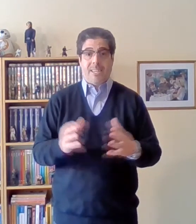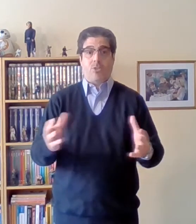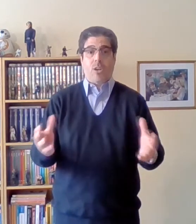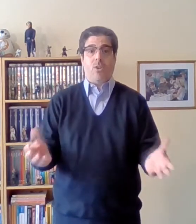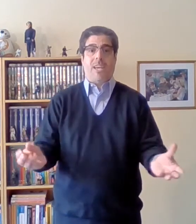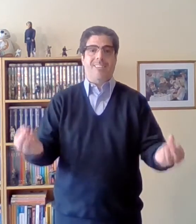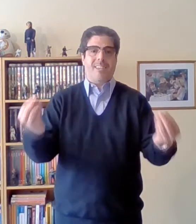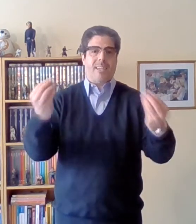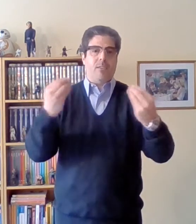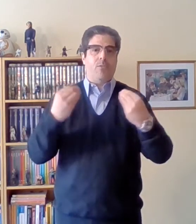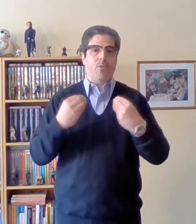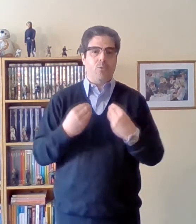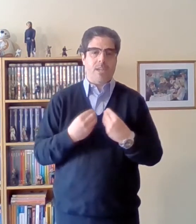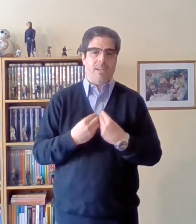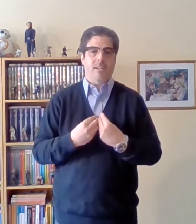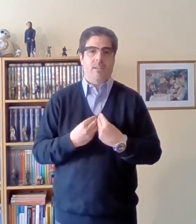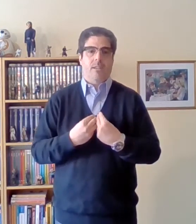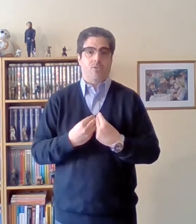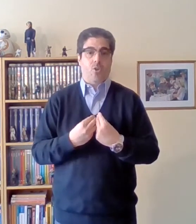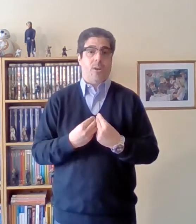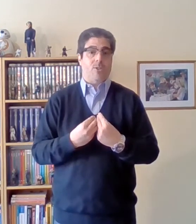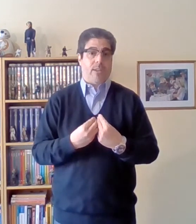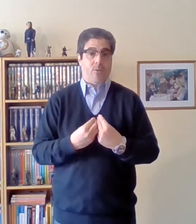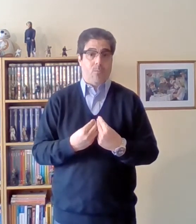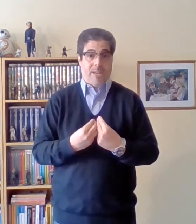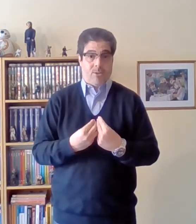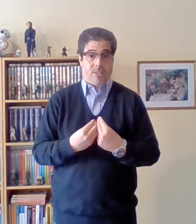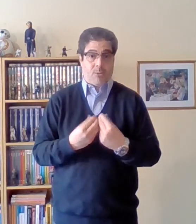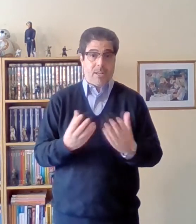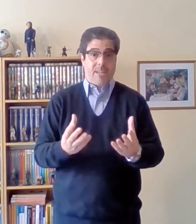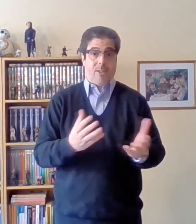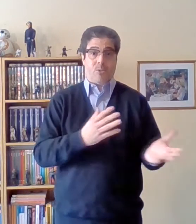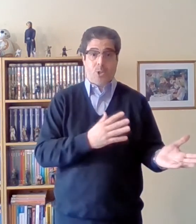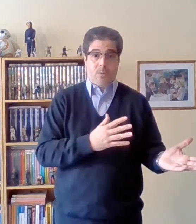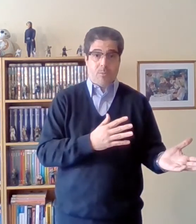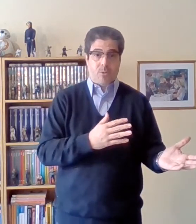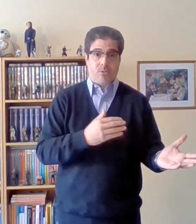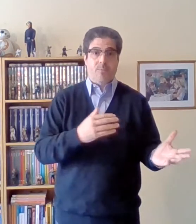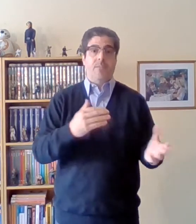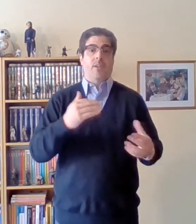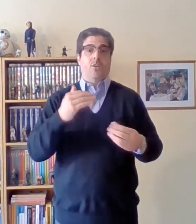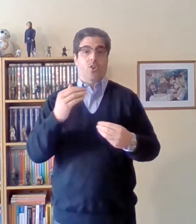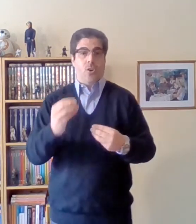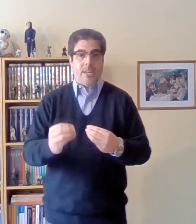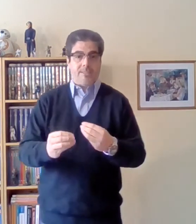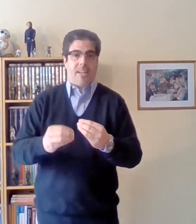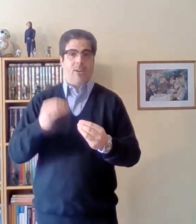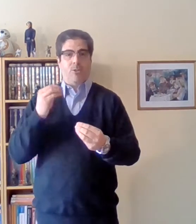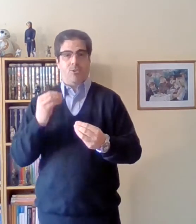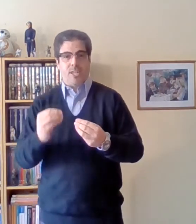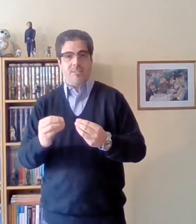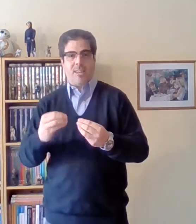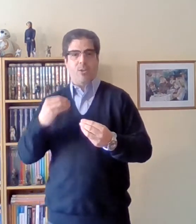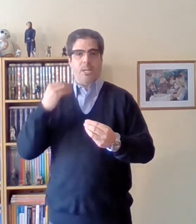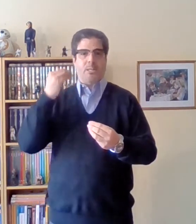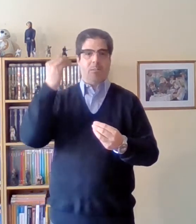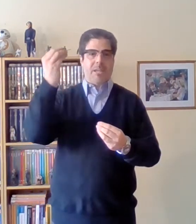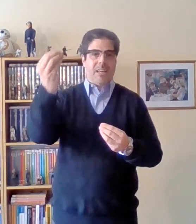esto es lo que hace que influya sobre los seres humanos. ¿Se acuerdan que nosotros vimos? No es la conciencia lo que determina la